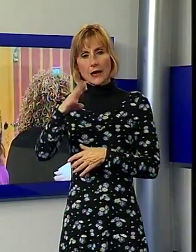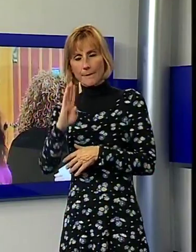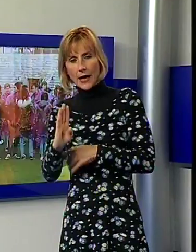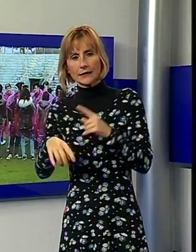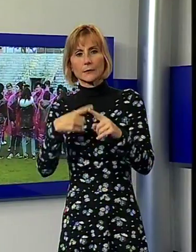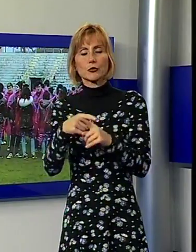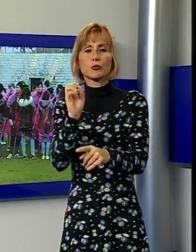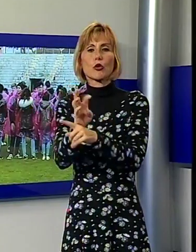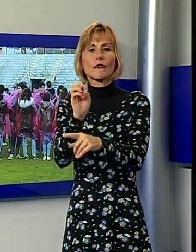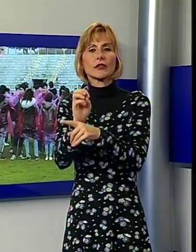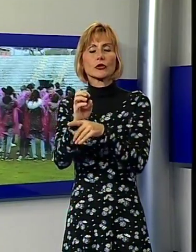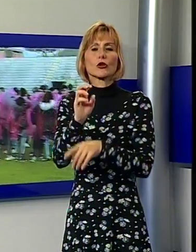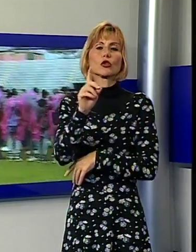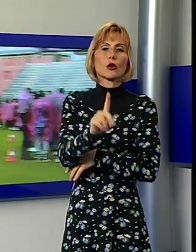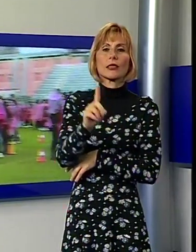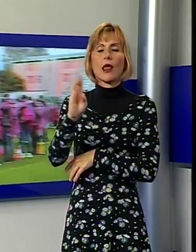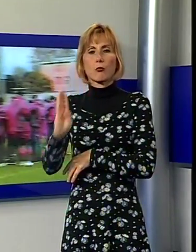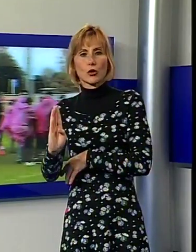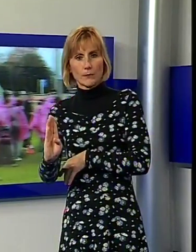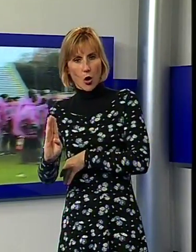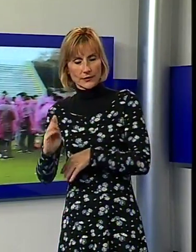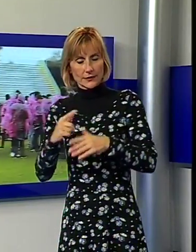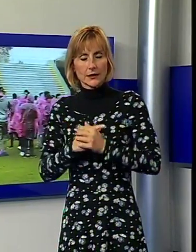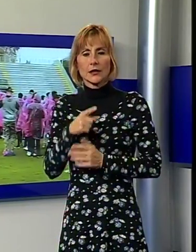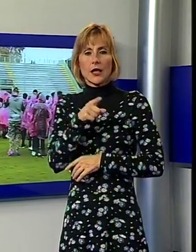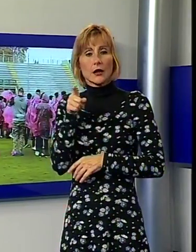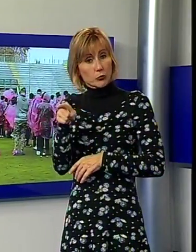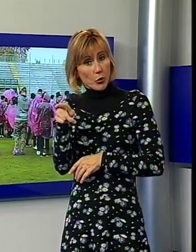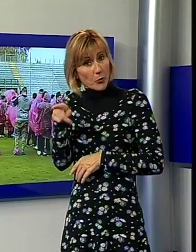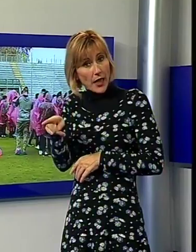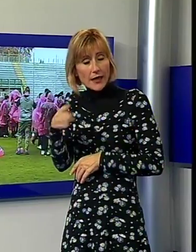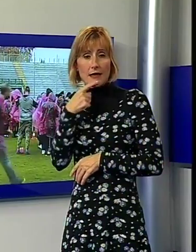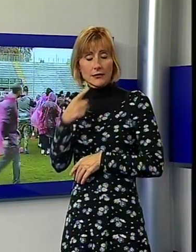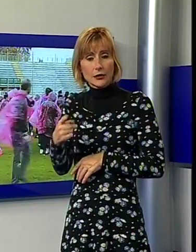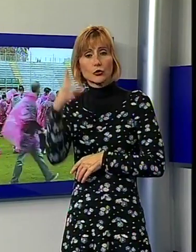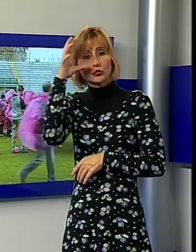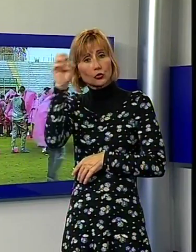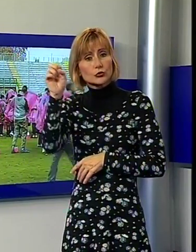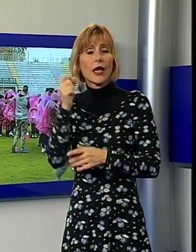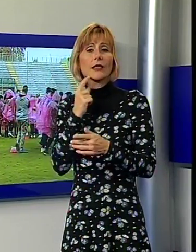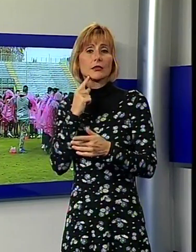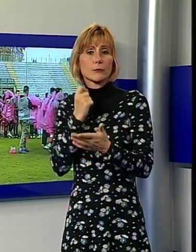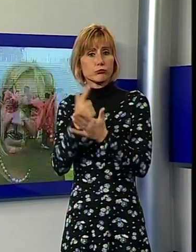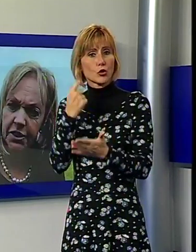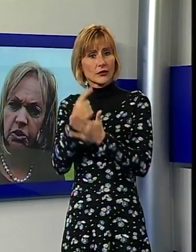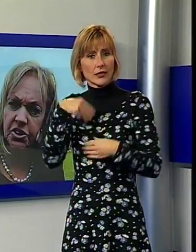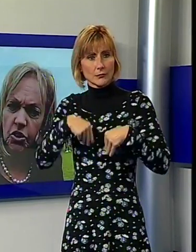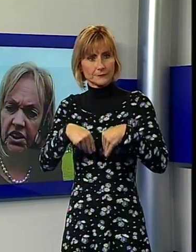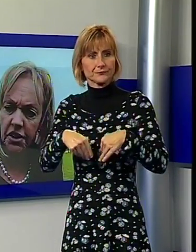Bonriposi, che ha sottolineato l'importanza del coinvolgimento degli studenti su queste tematiche. Partire dall'educazione e dalla